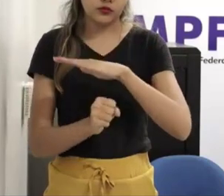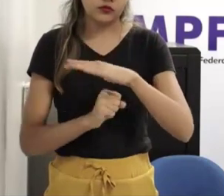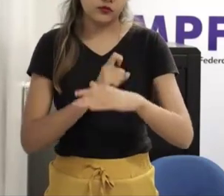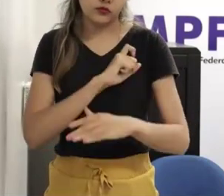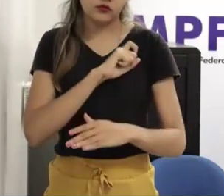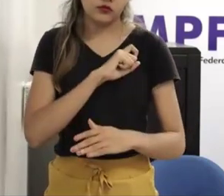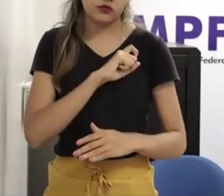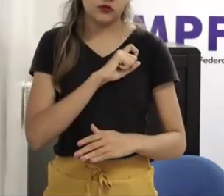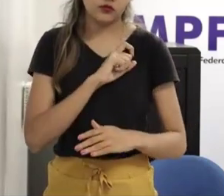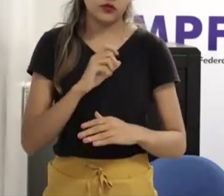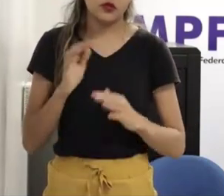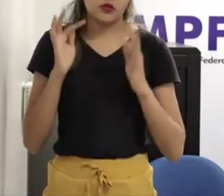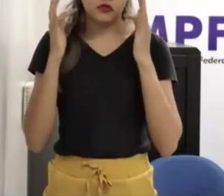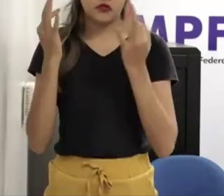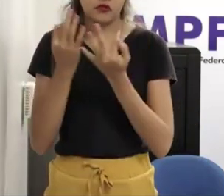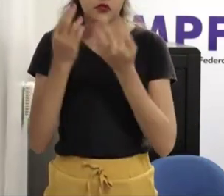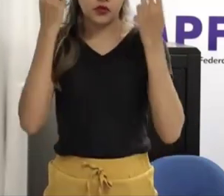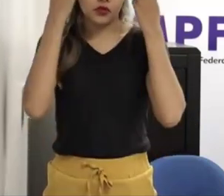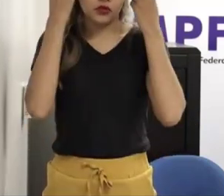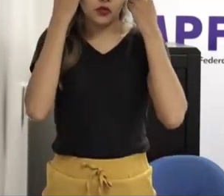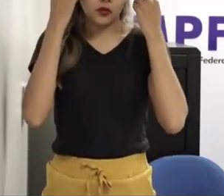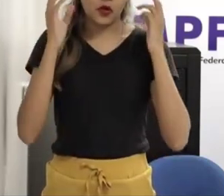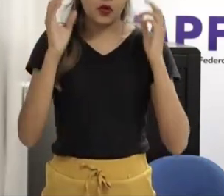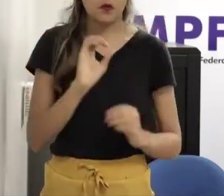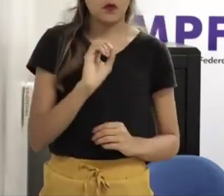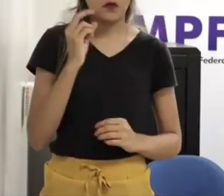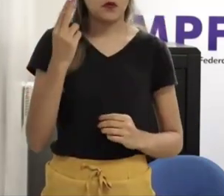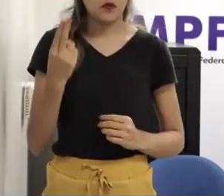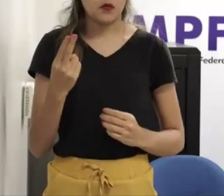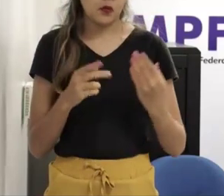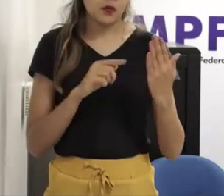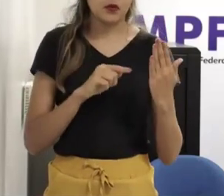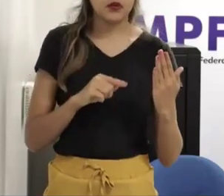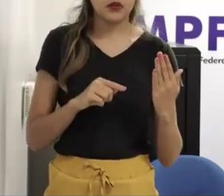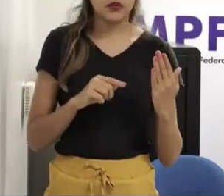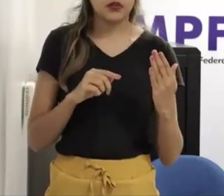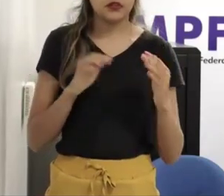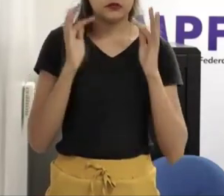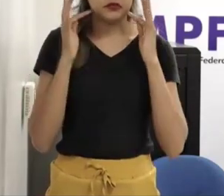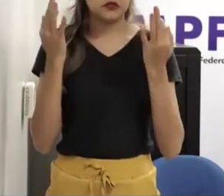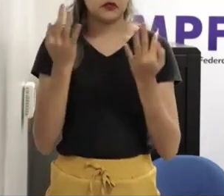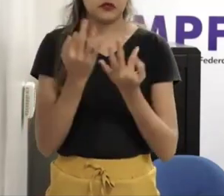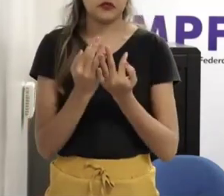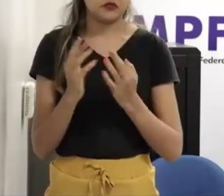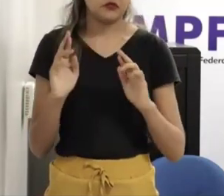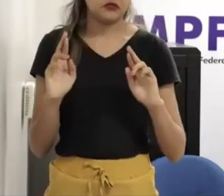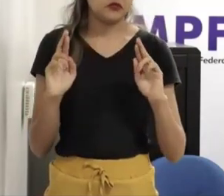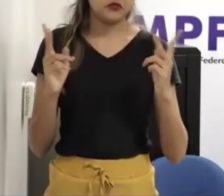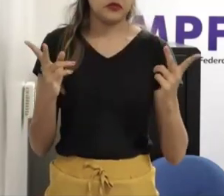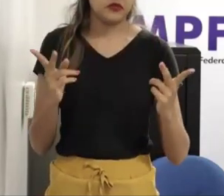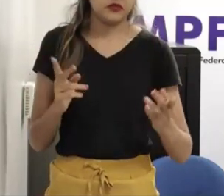heterogâmica da família ou da monogâmica ou outras formas de constituição familiar existe alguma diferença para